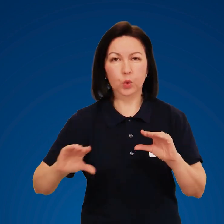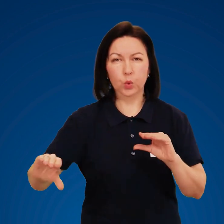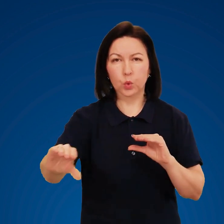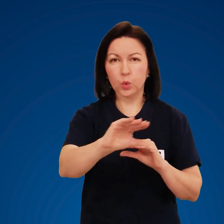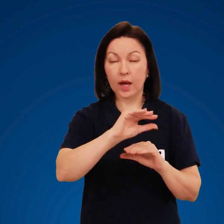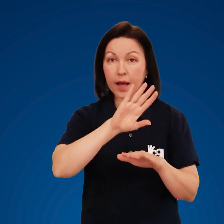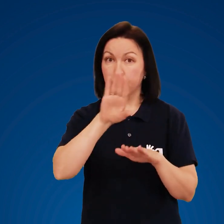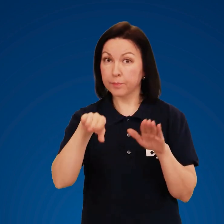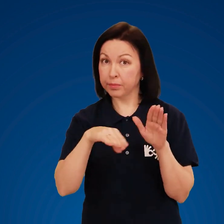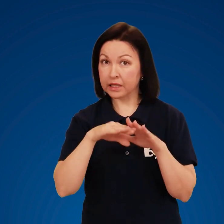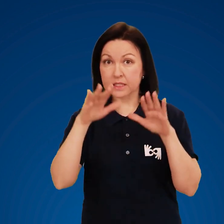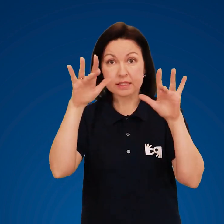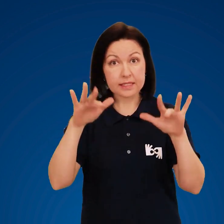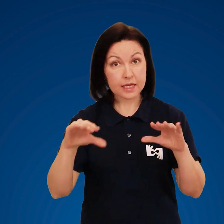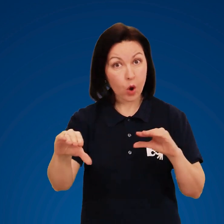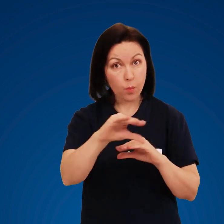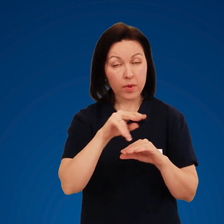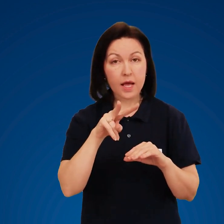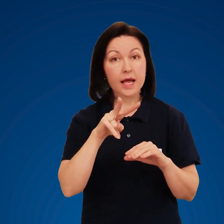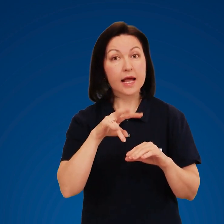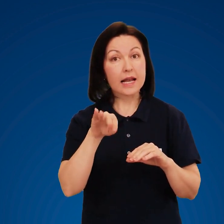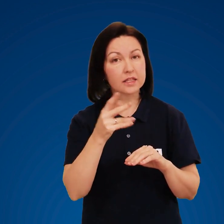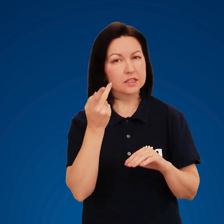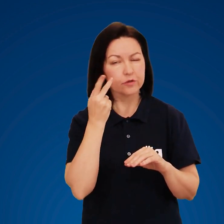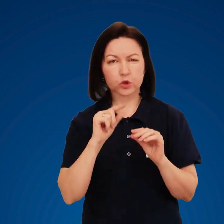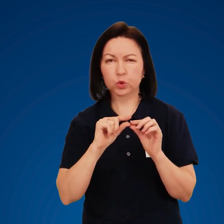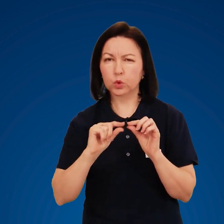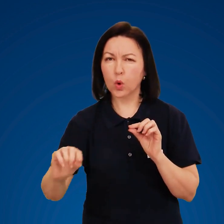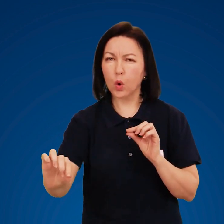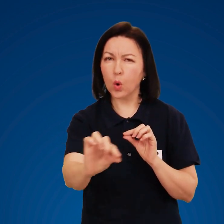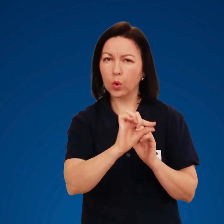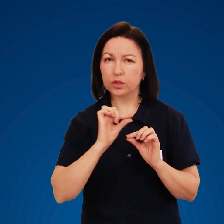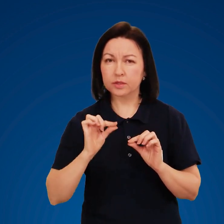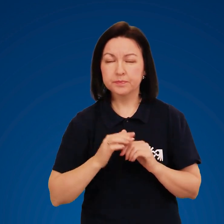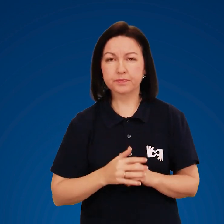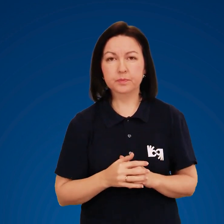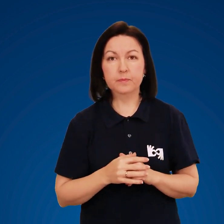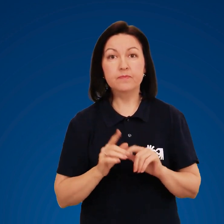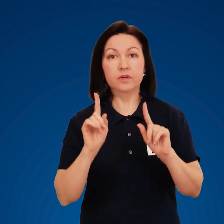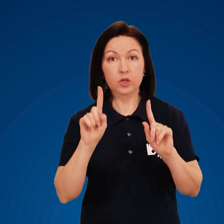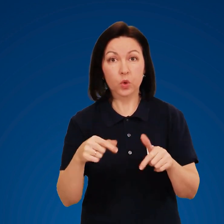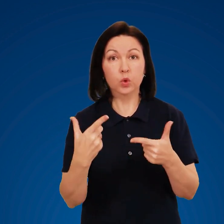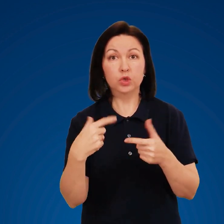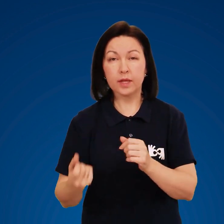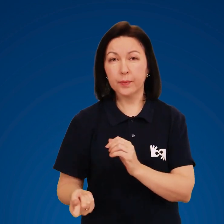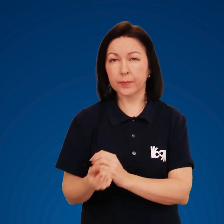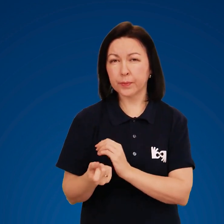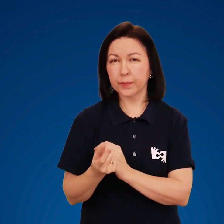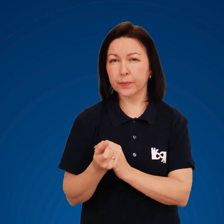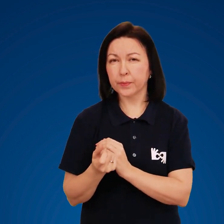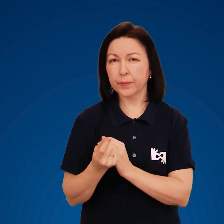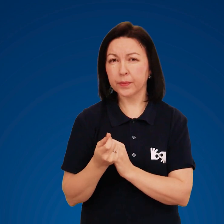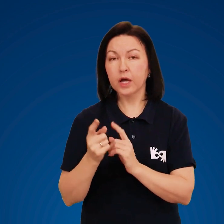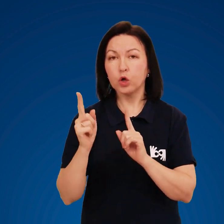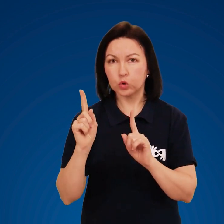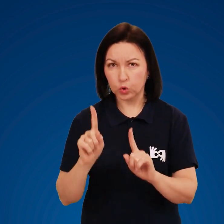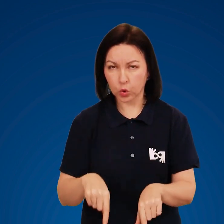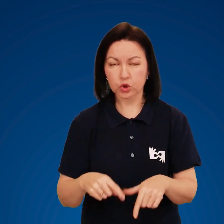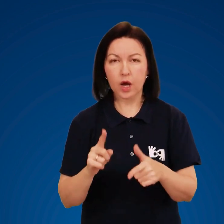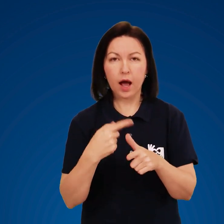товстим прошарком снігу. Під снігом лід завжди тонший. Тонкий лід і там, де б